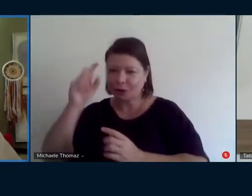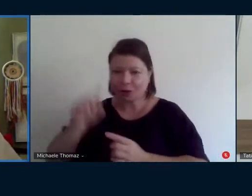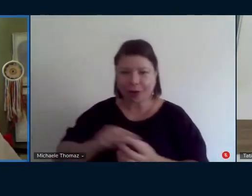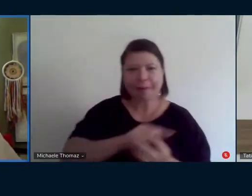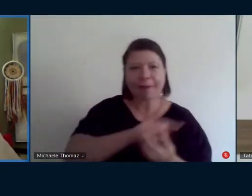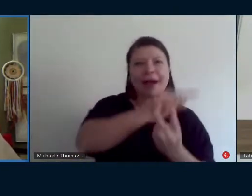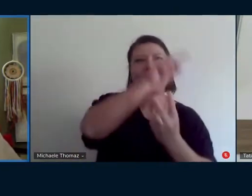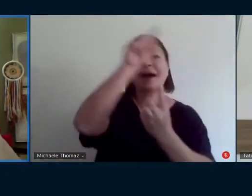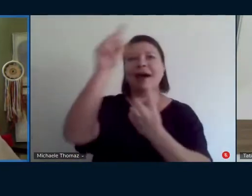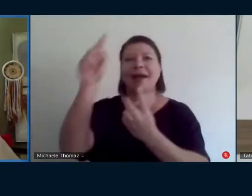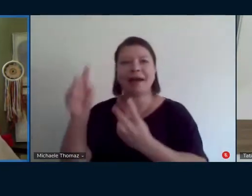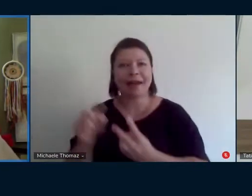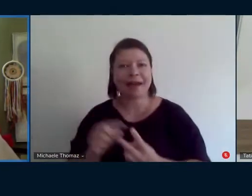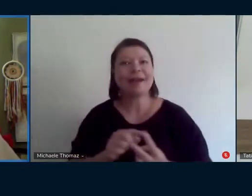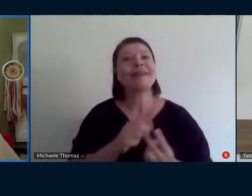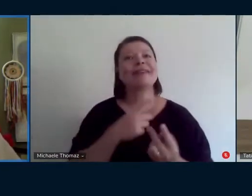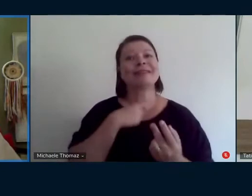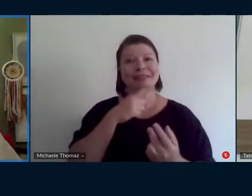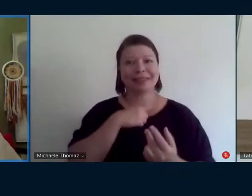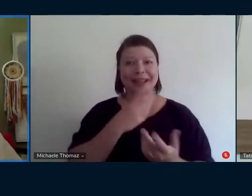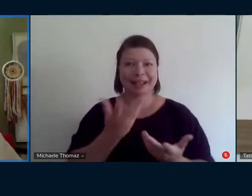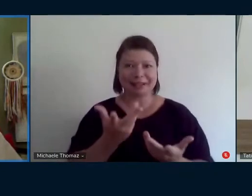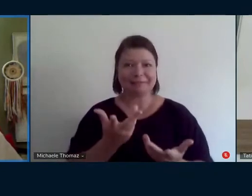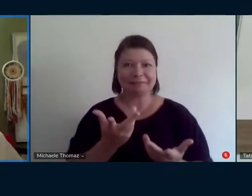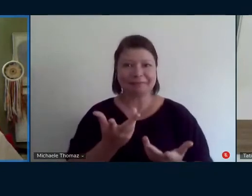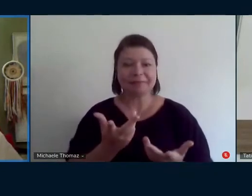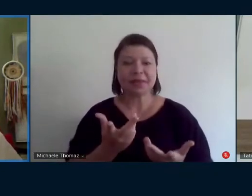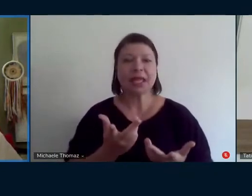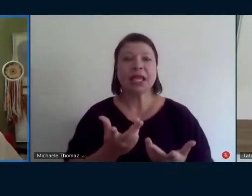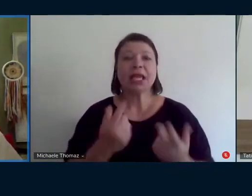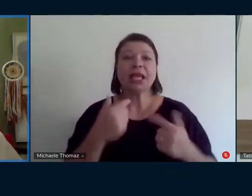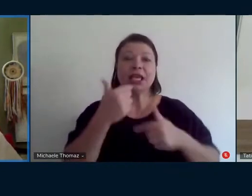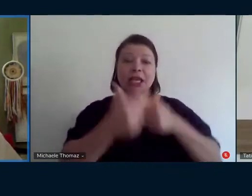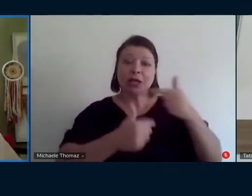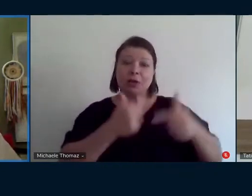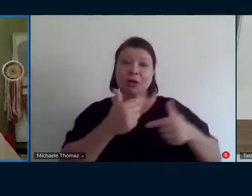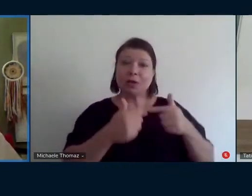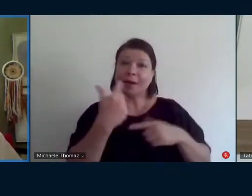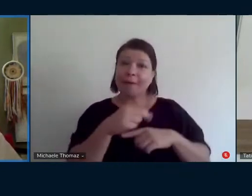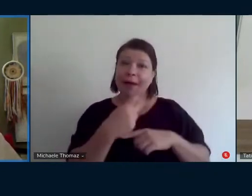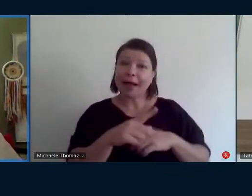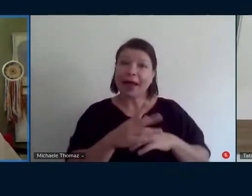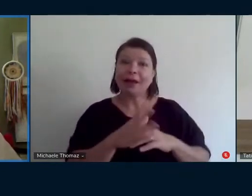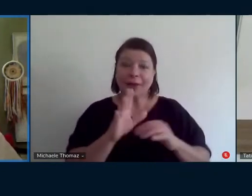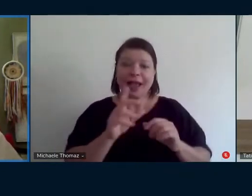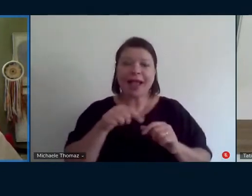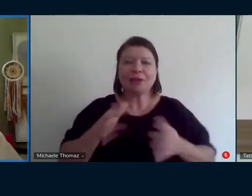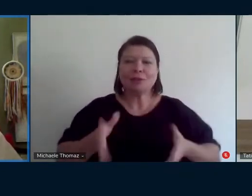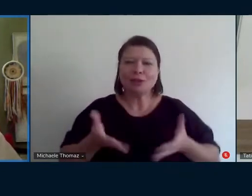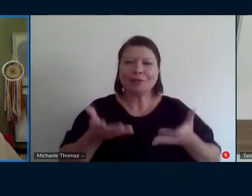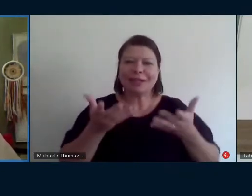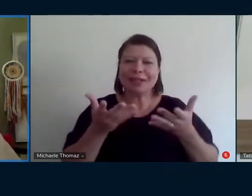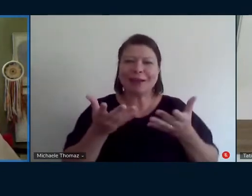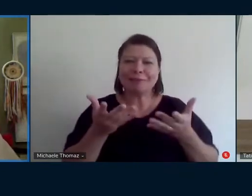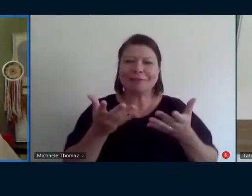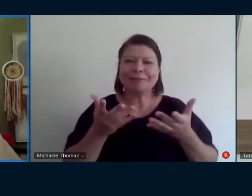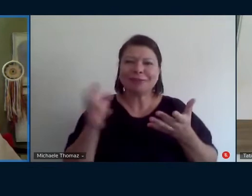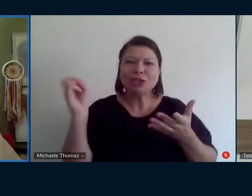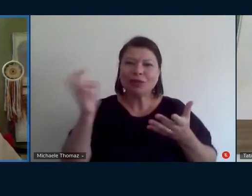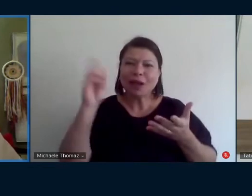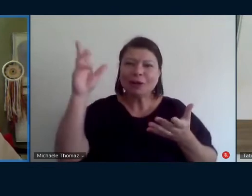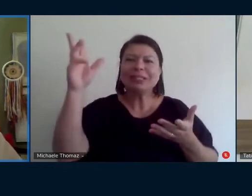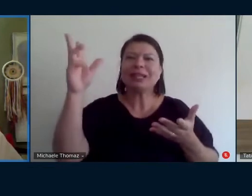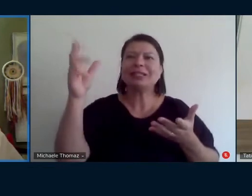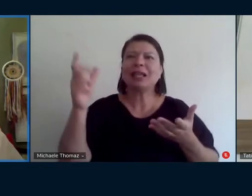meio nesse primeiro bloco e aí o seu trabalho serve realmente de motivação de enriquecimento cognitivo